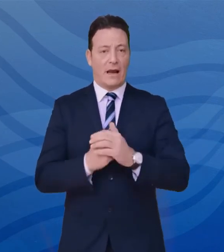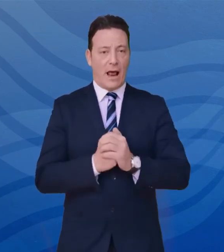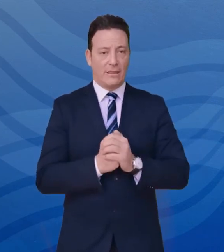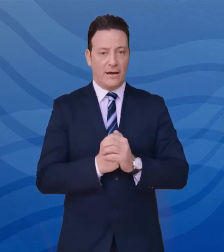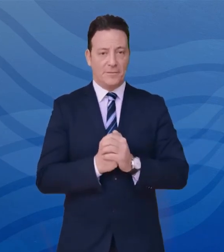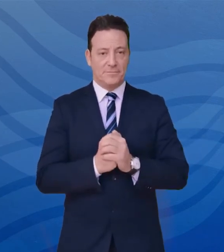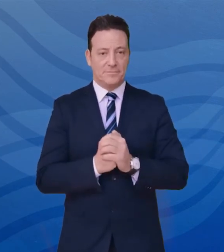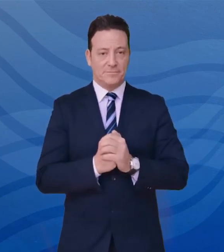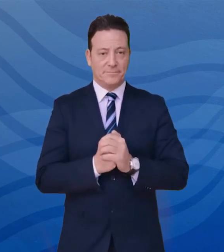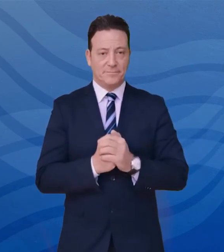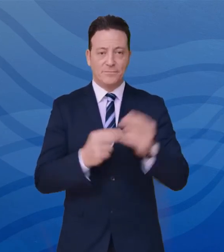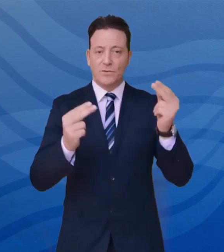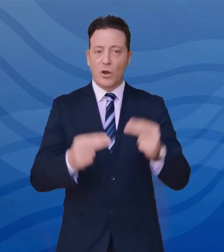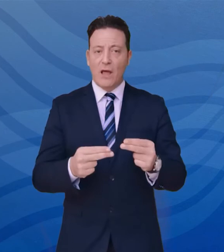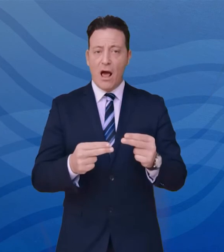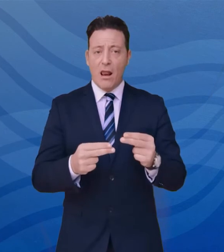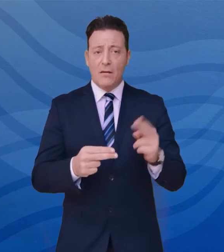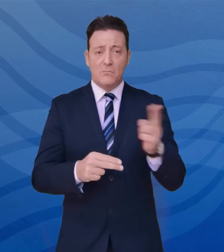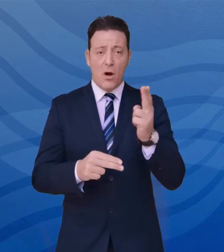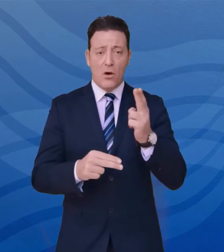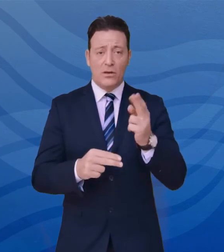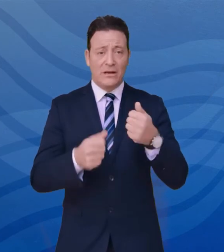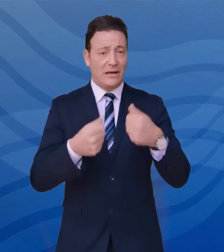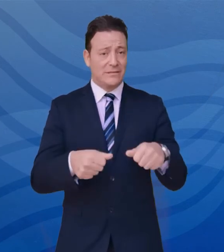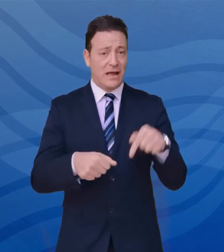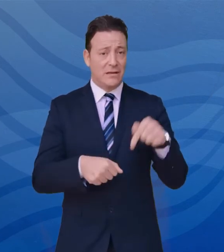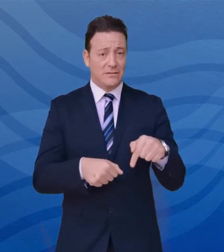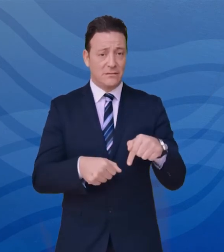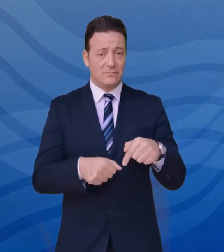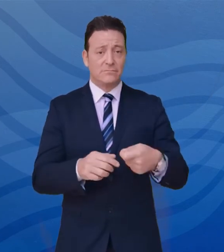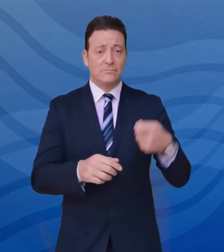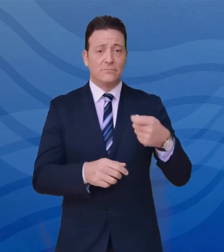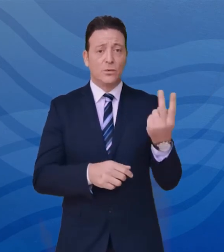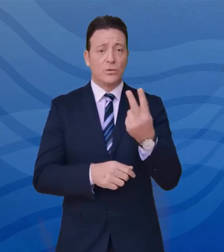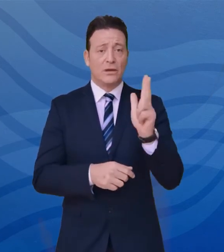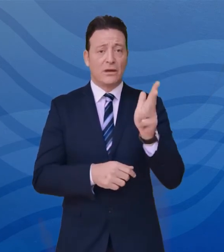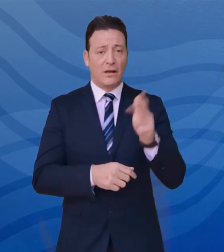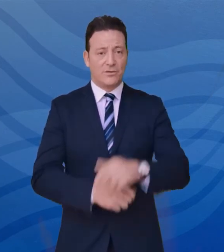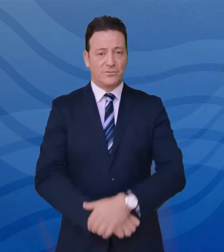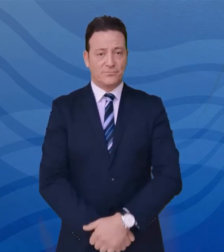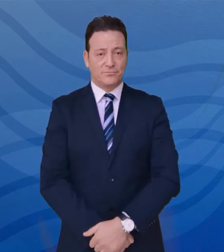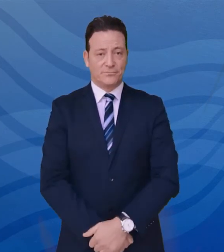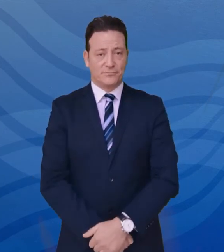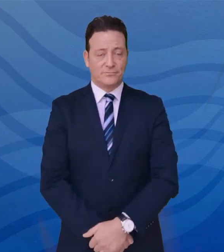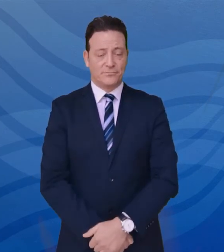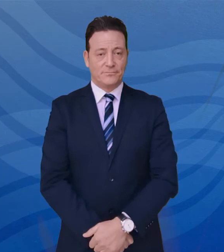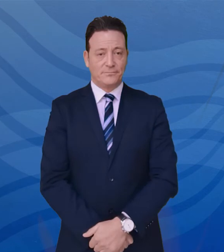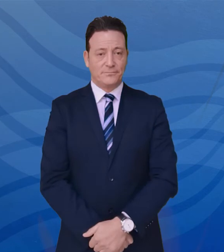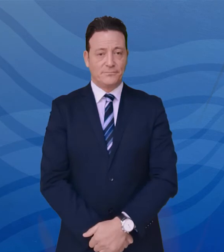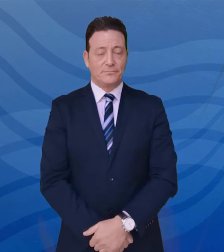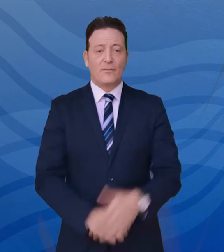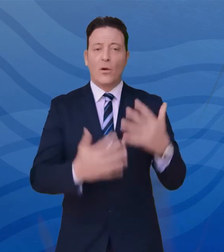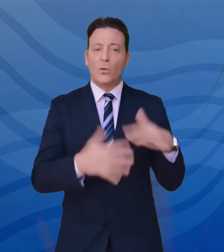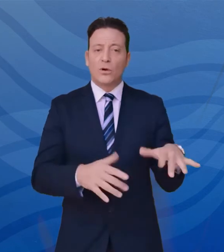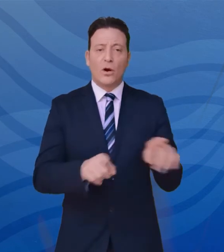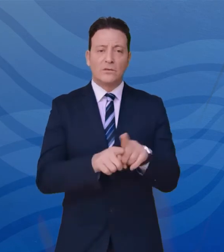Il totale dei deceduti residenti sale a 213 soggetti. In conclusione, nonostante